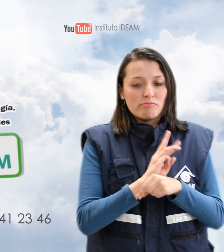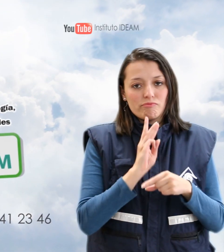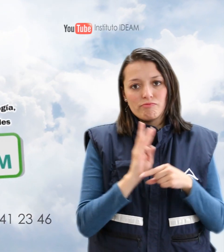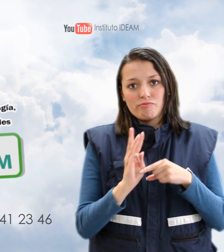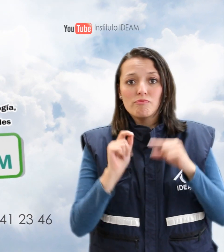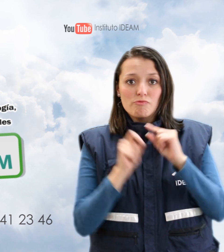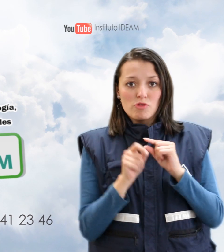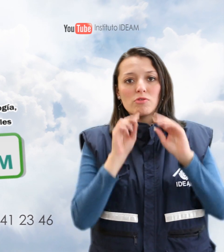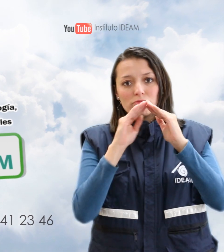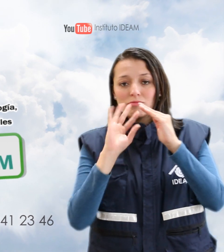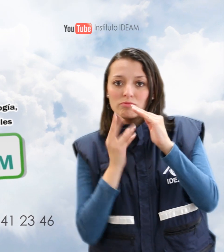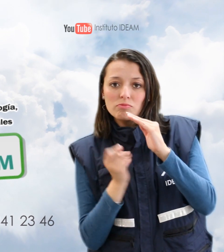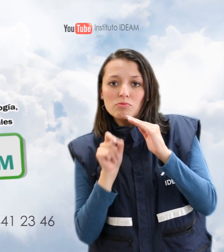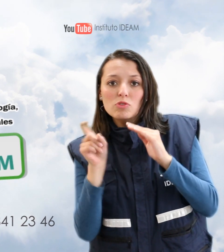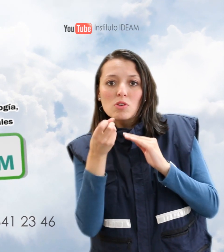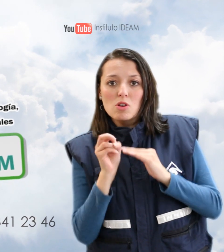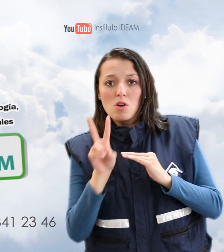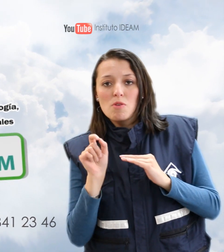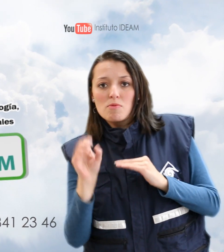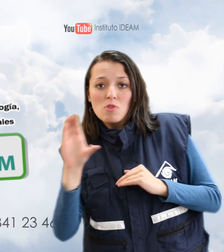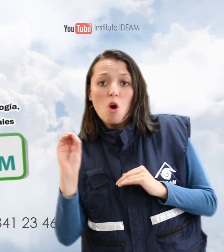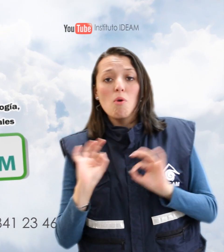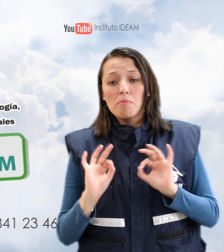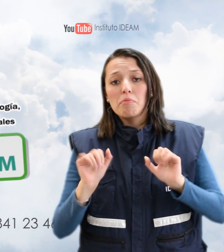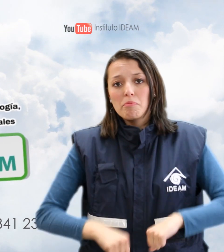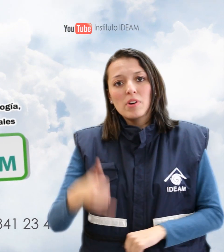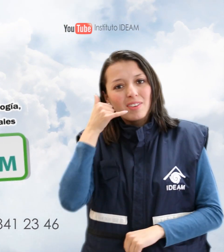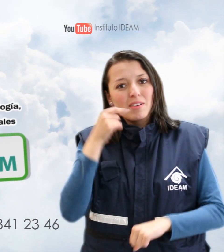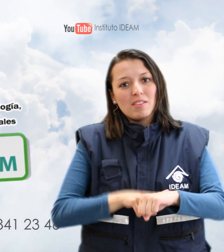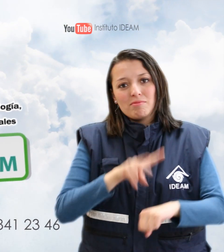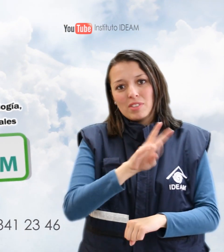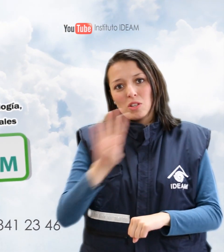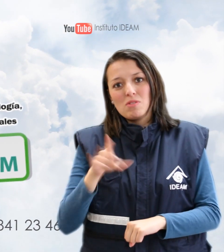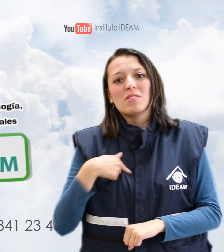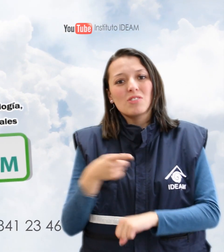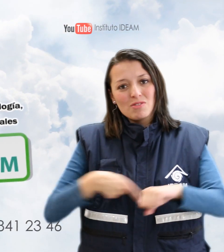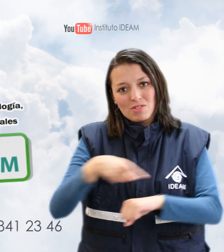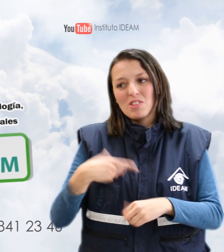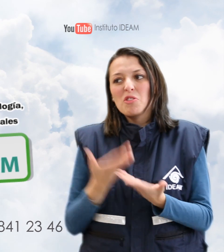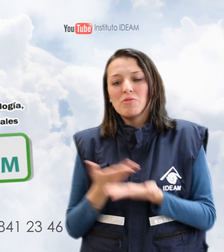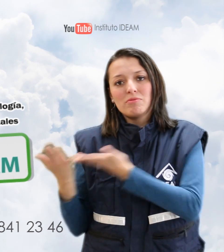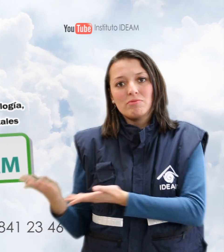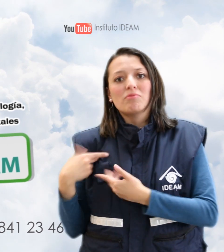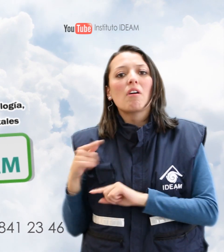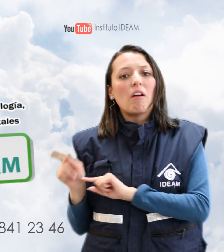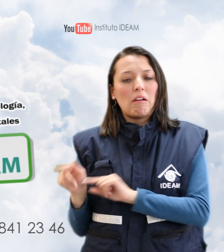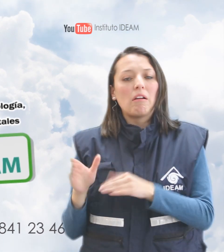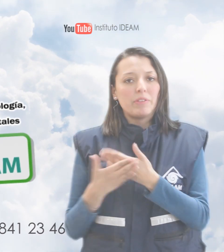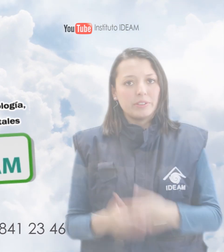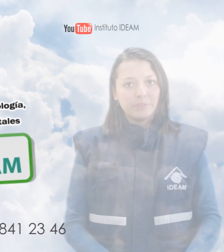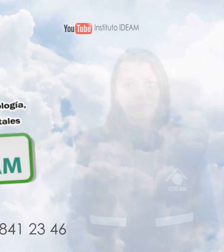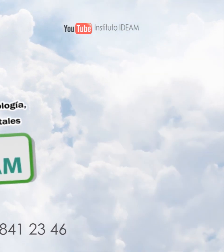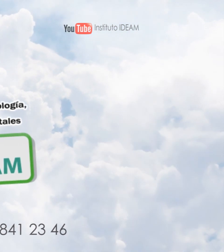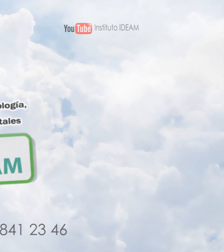.ideam.gov.co o comunicarse con nosotros las 24 horas del día a los números telefónicos que aparecen en pantalla.